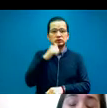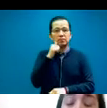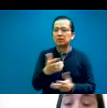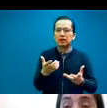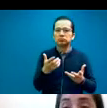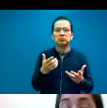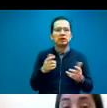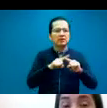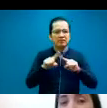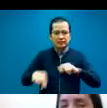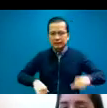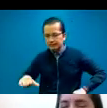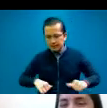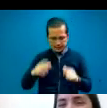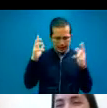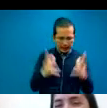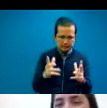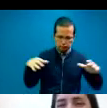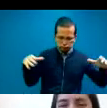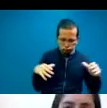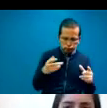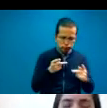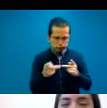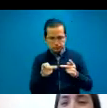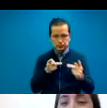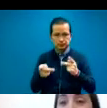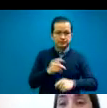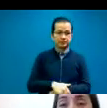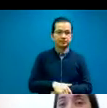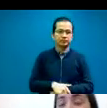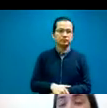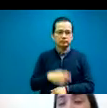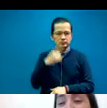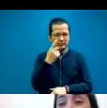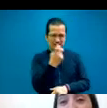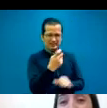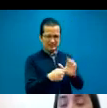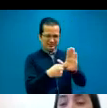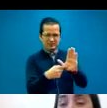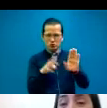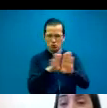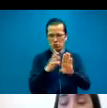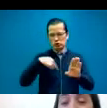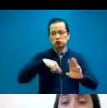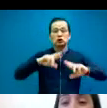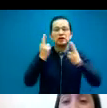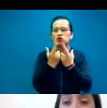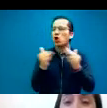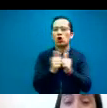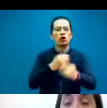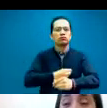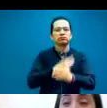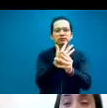Y bueno, ahora acá tenemos imágenes virtuales, pero cuando iniciamos tuvimos posibilidad de tener